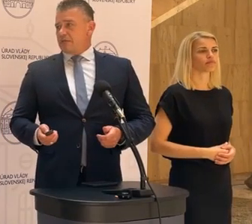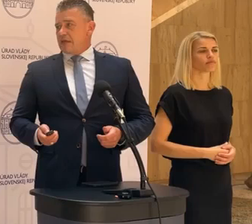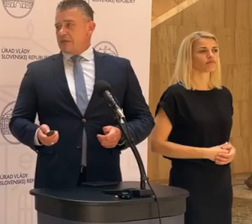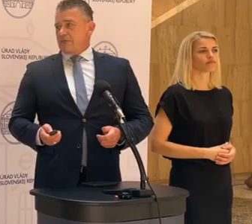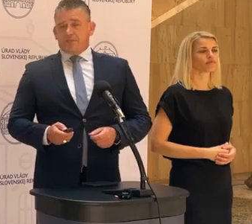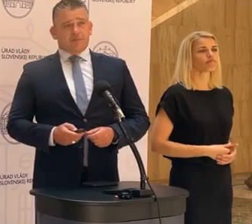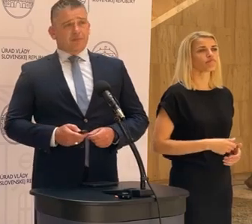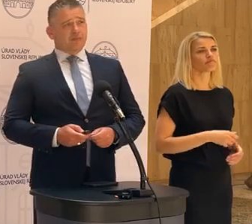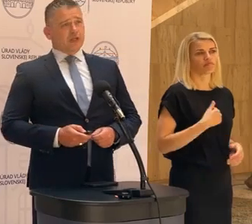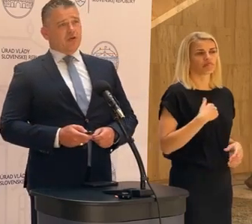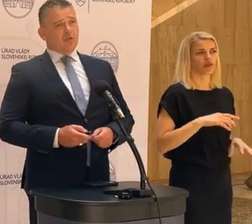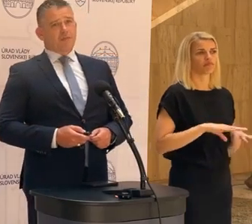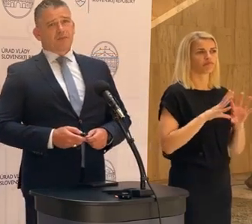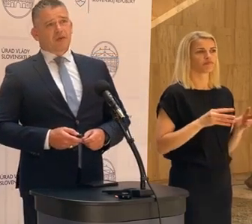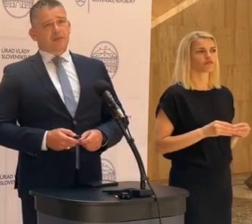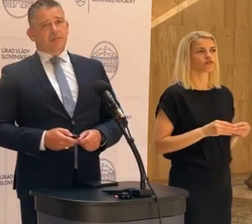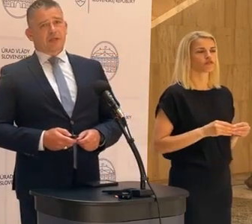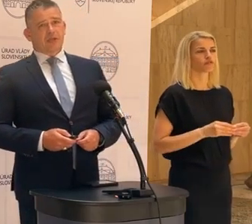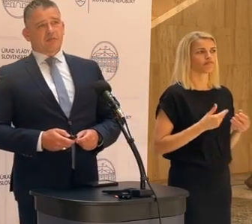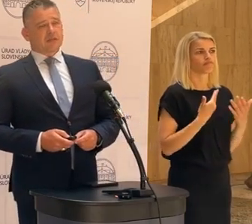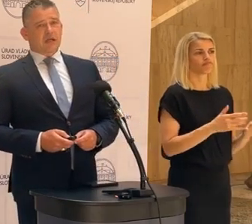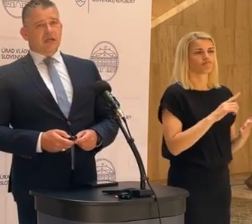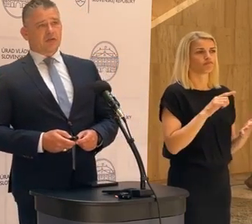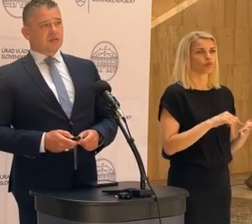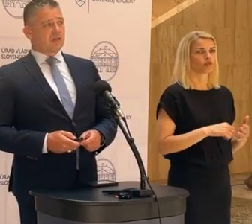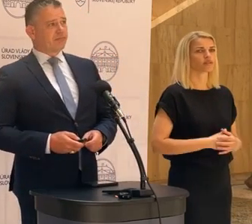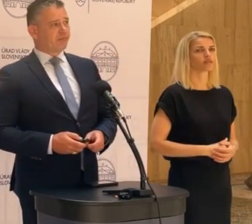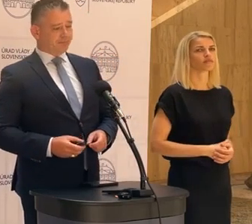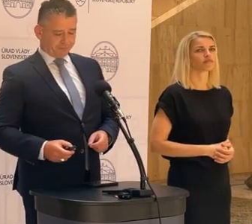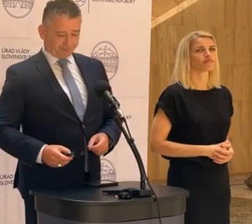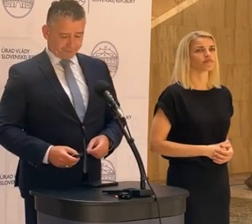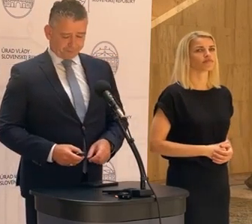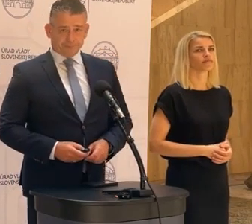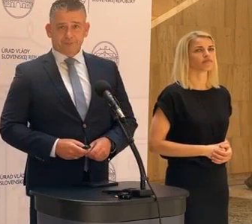To je za mňa všetko. Nech sa páči, ak máte nejaké otázky.